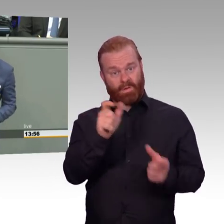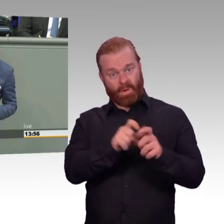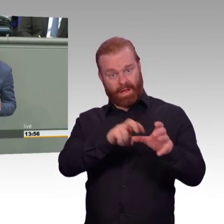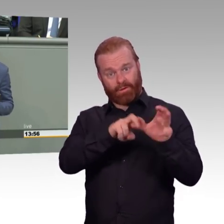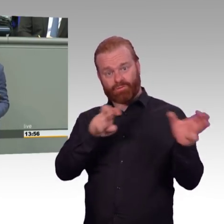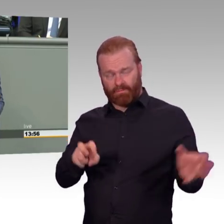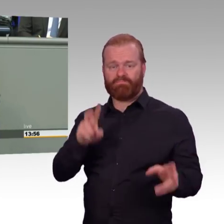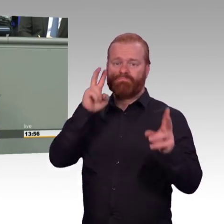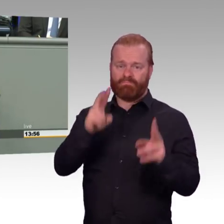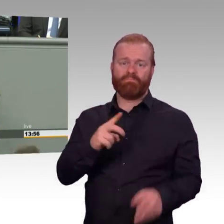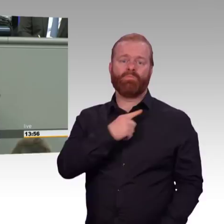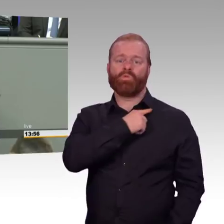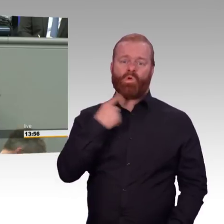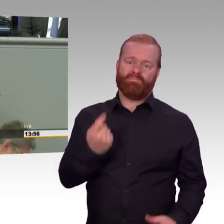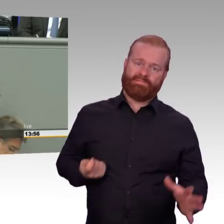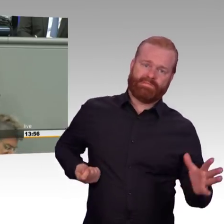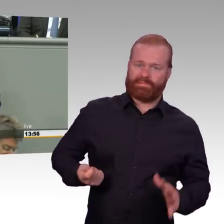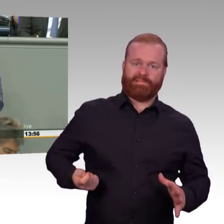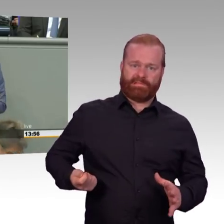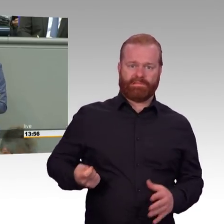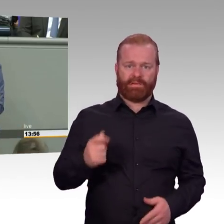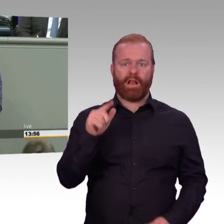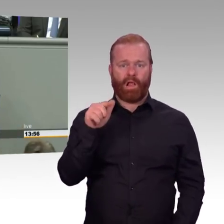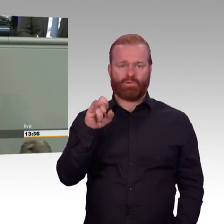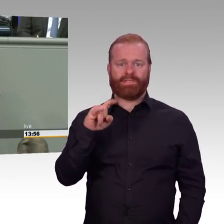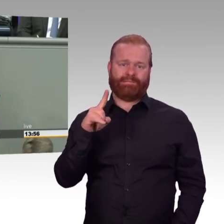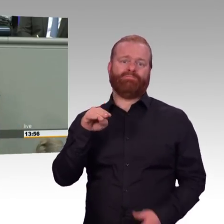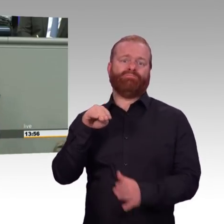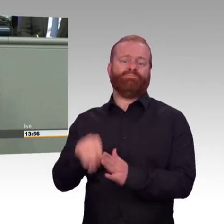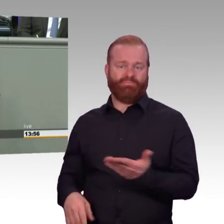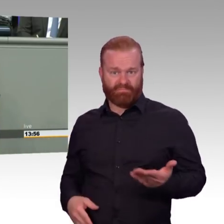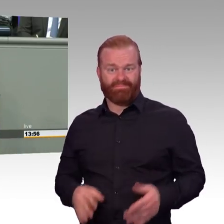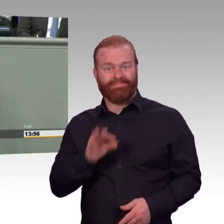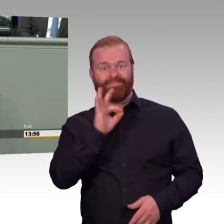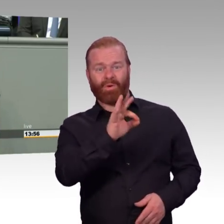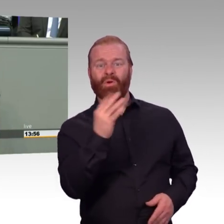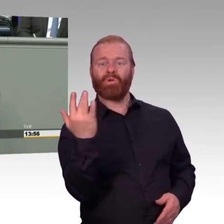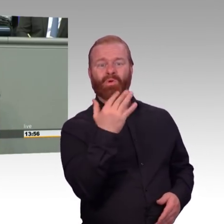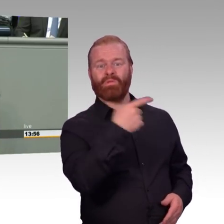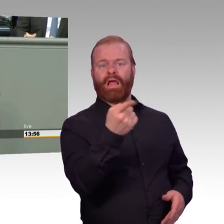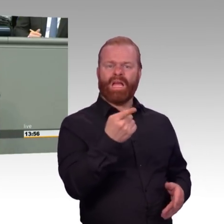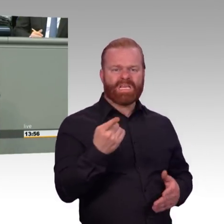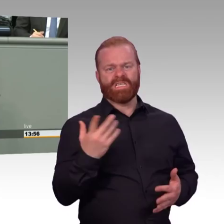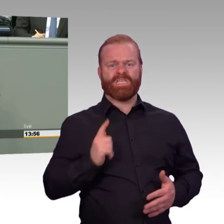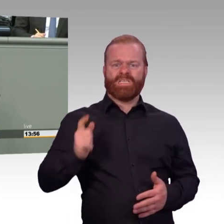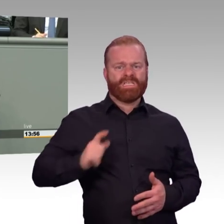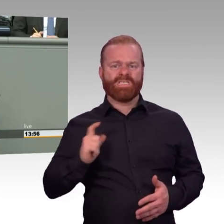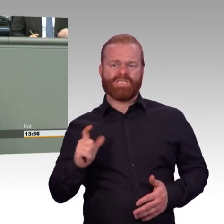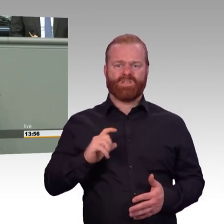Die Klimaritter sind nicht, sieht sich nicht zu schade, Kinder für ihren Kreuzzug einzuspannen. Es grenzt ja wirklich fast an einen